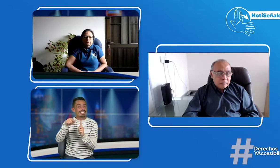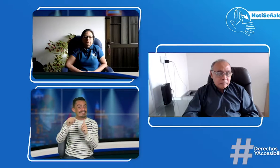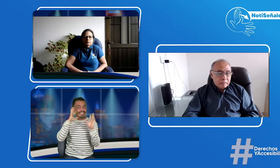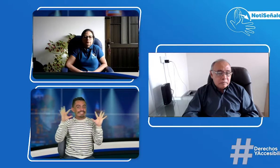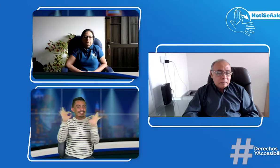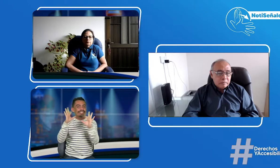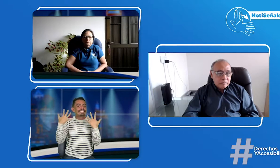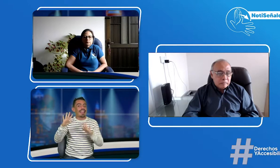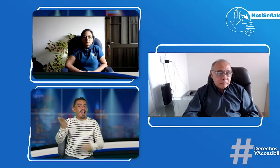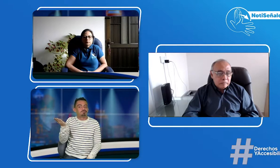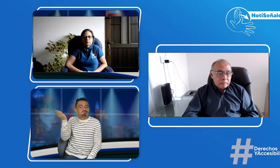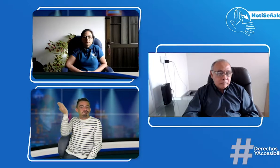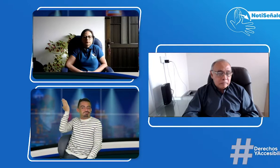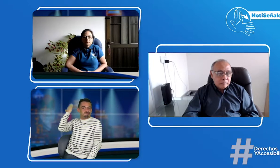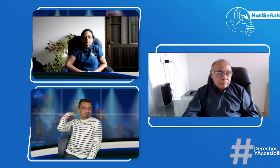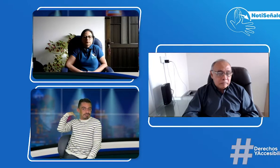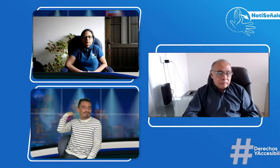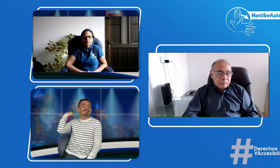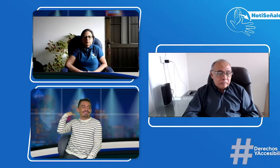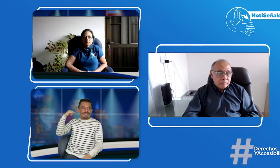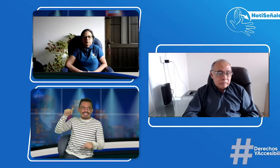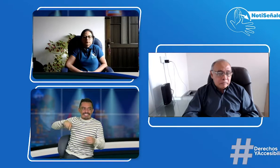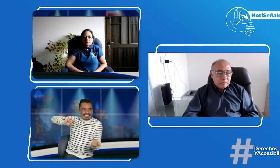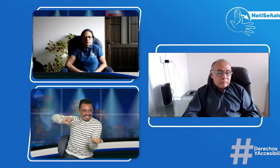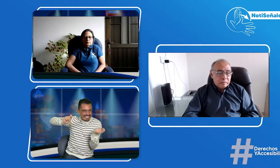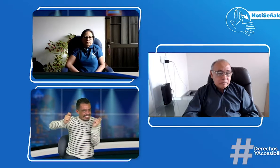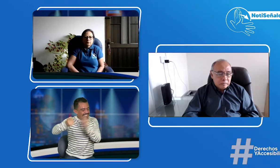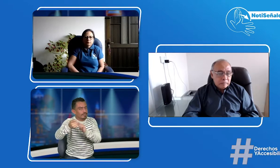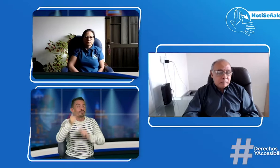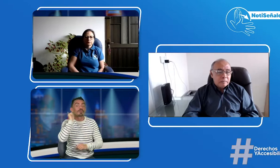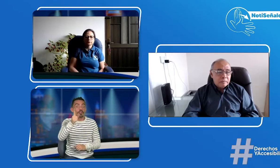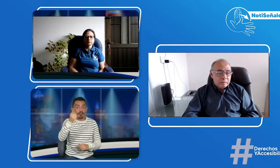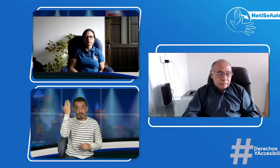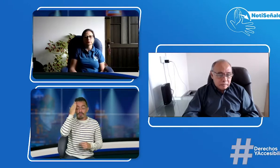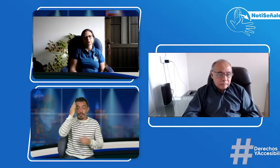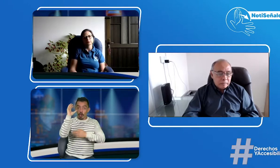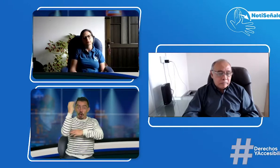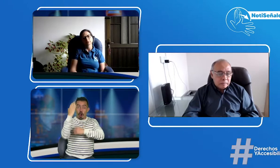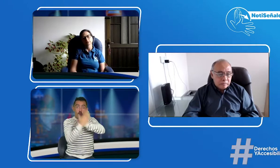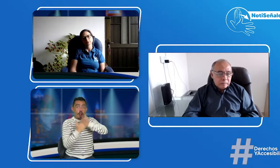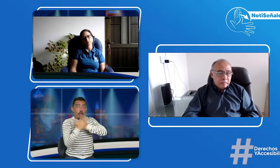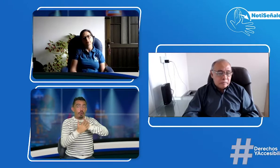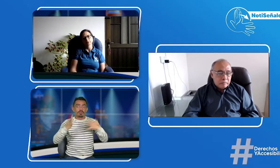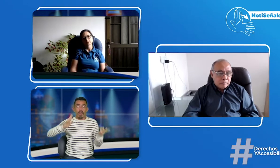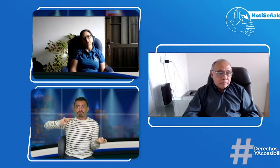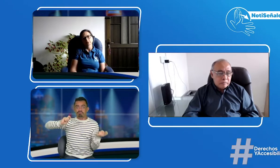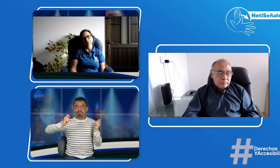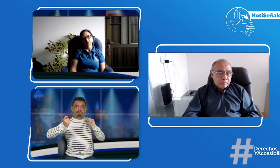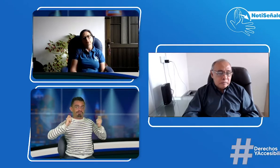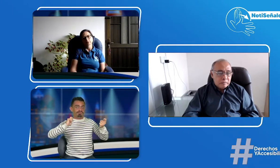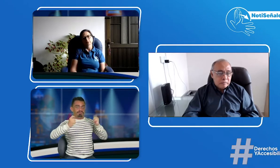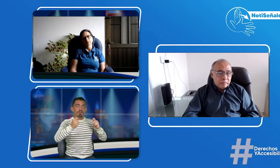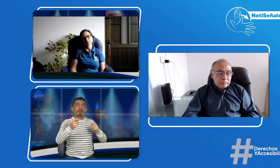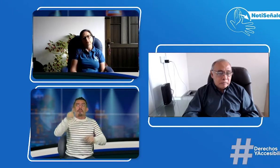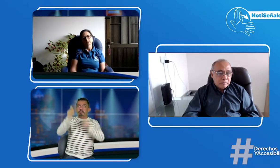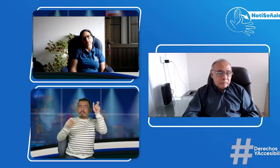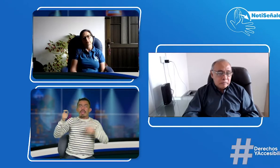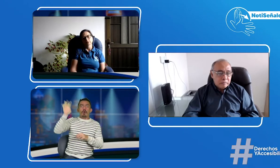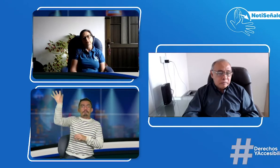biculturalidad. Creo que es importante este enfoque. Hace un tiempo se tenía este enfoque pero deben cambiar porque, pues bueno, son